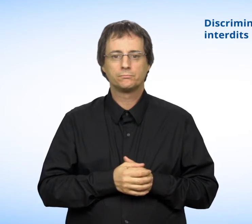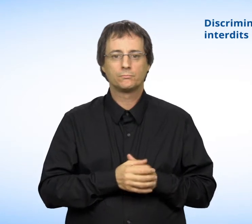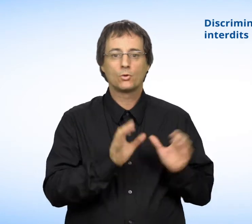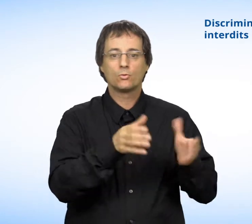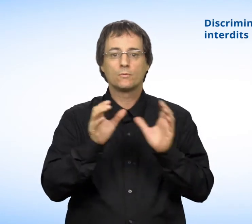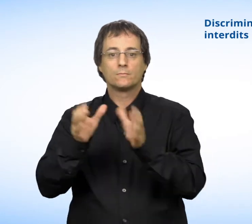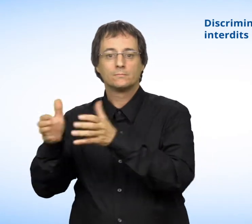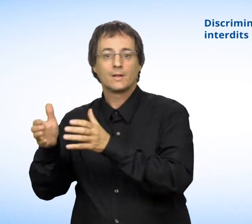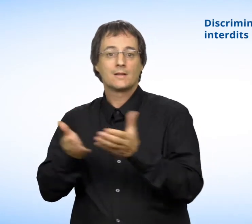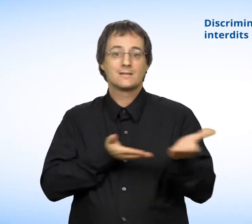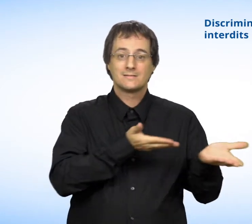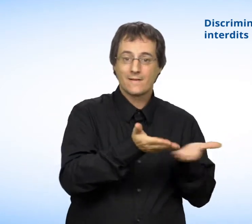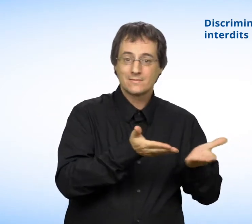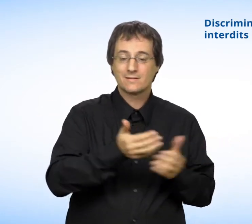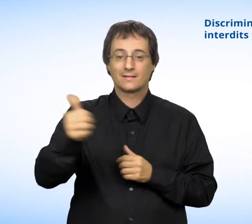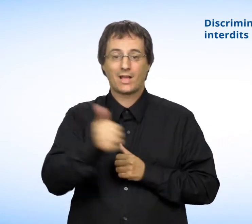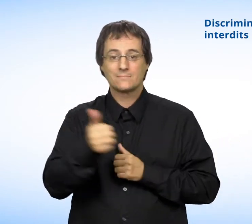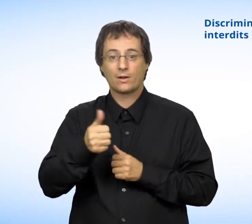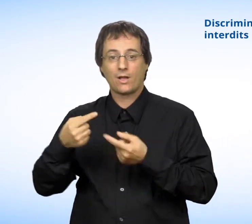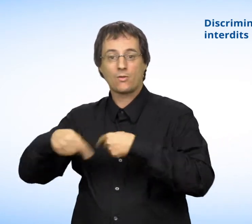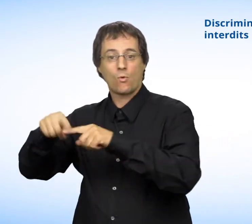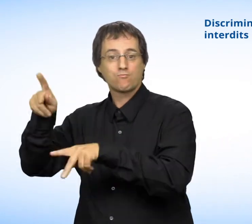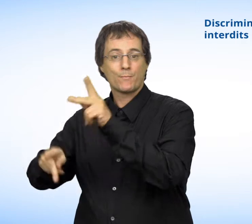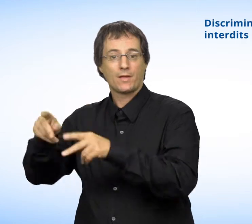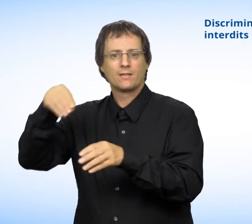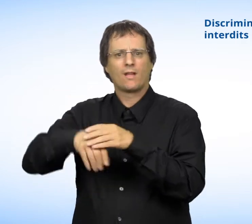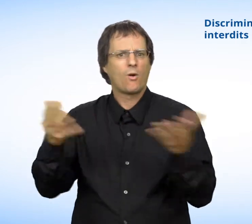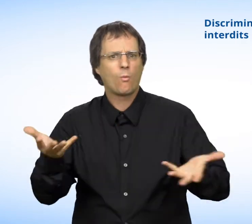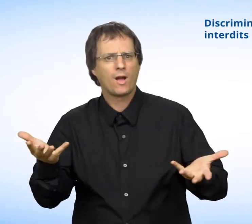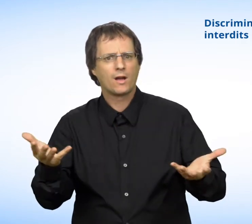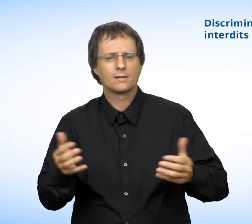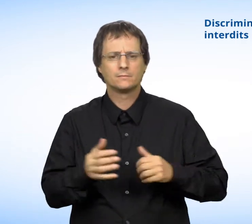Les domaines des services, transports et des lieux publics couvrent